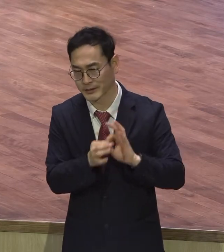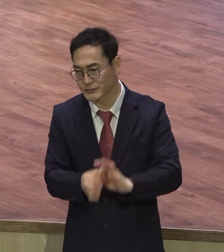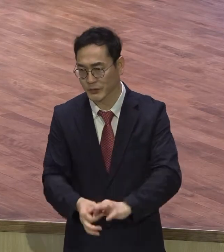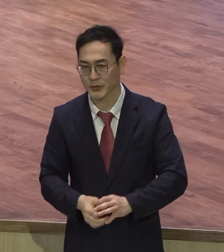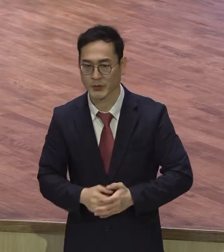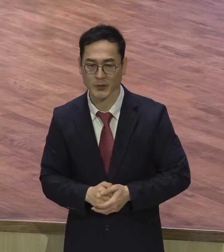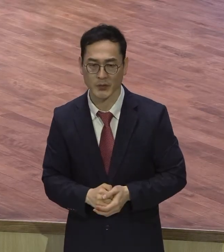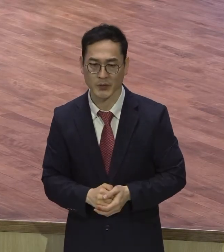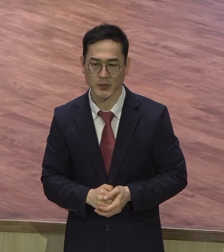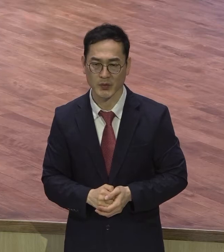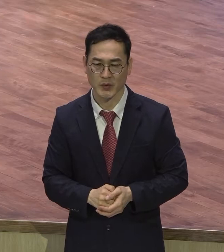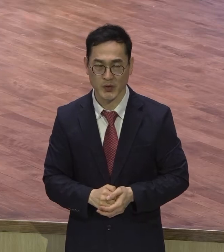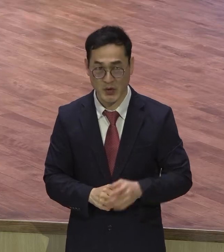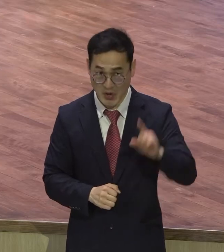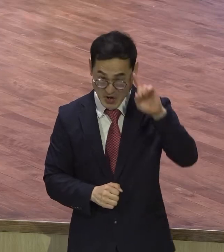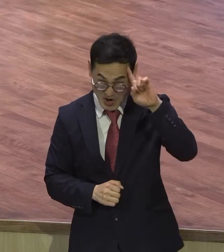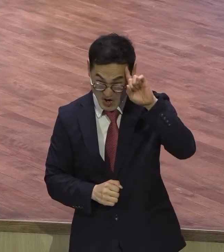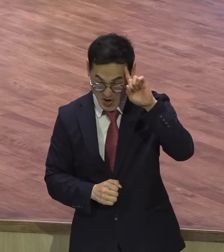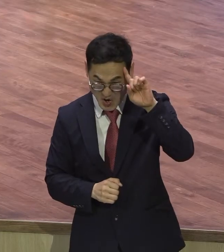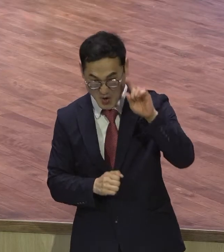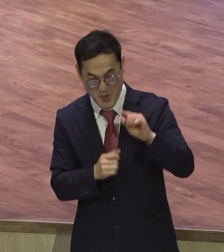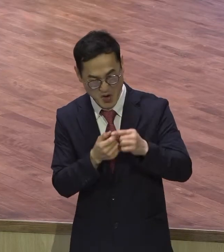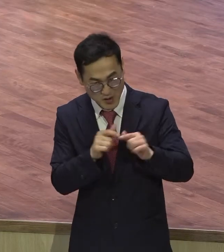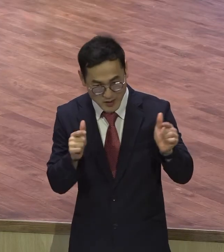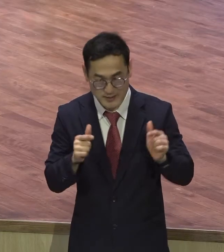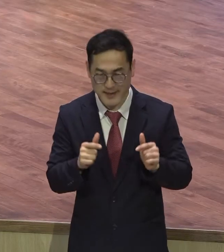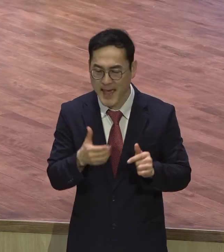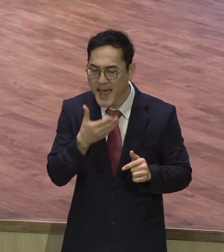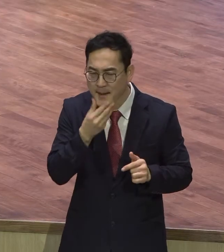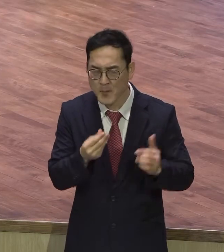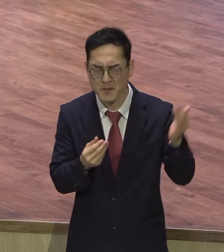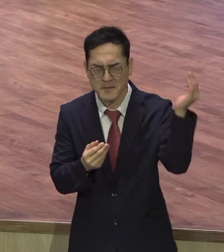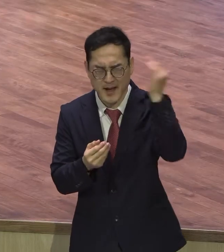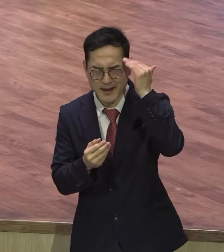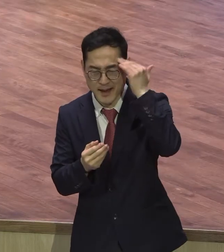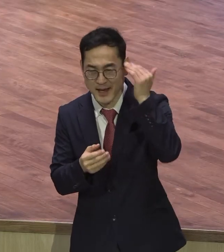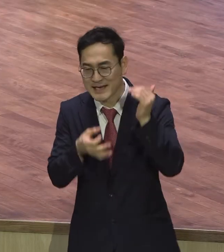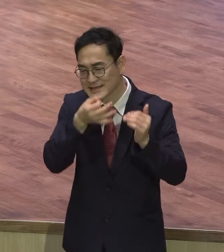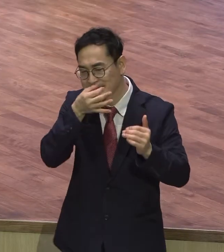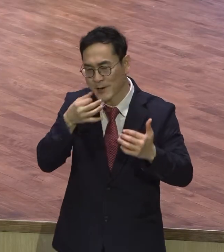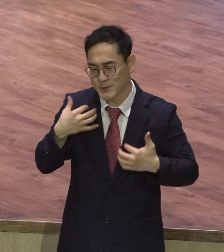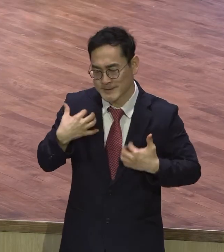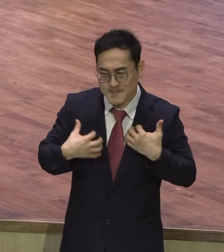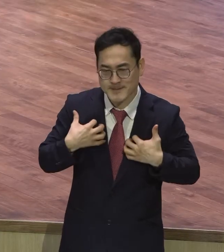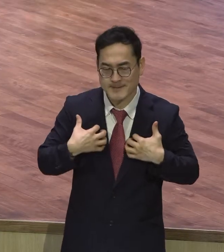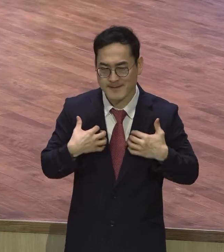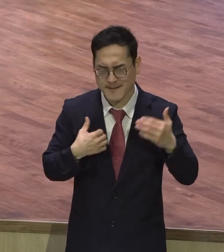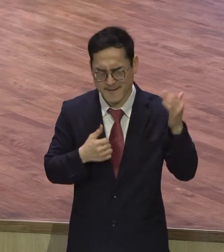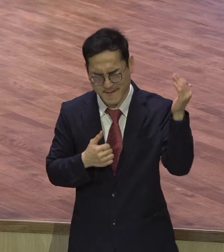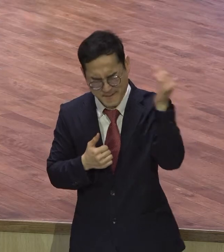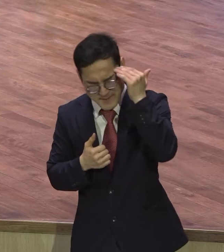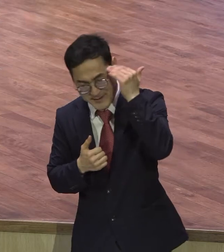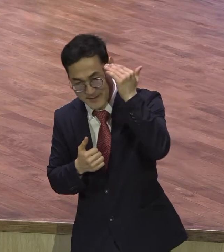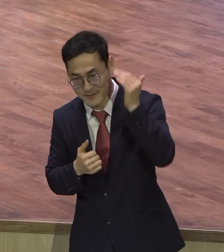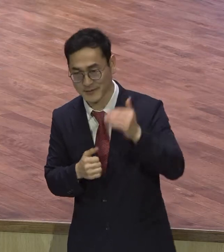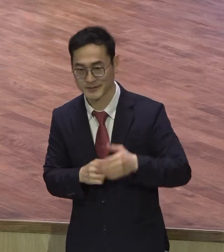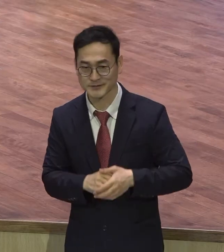잡생각을 집어넣어가지고 행복하게, 신나게, 재미있게 신앙생활을 못하게 한다니까. 오늘부터 그렇게